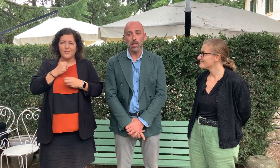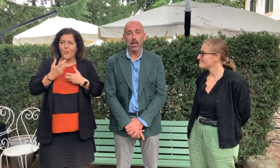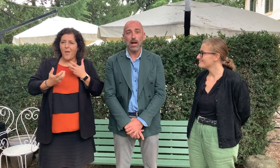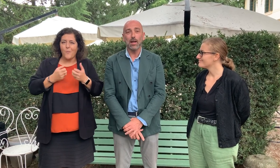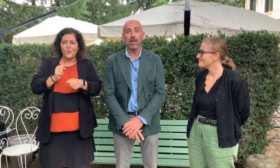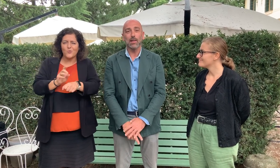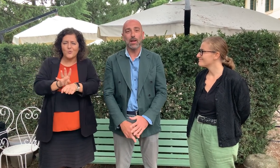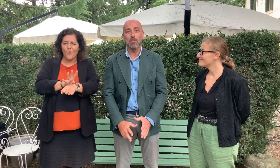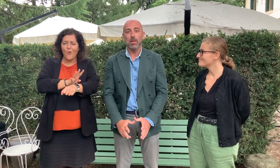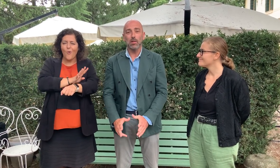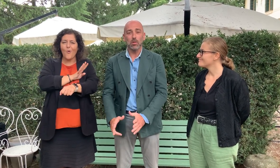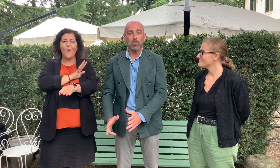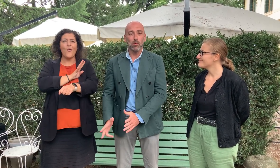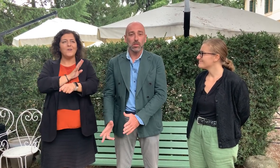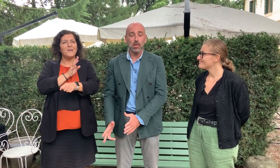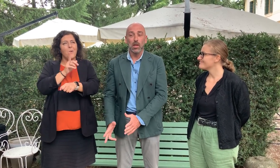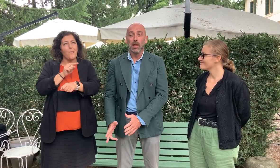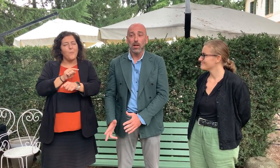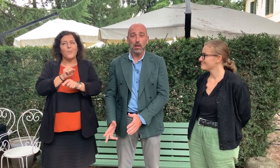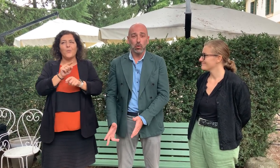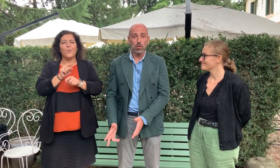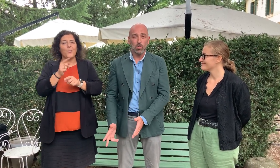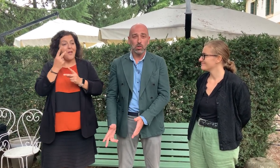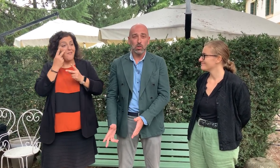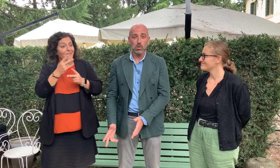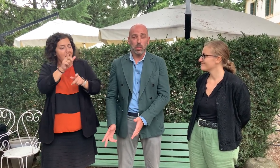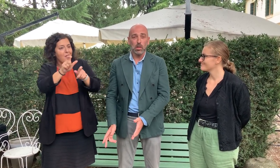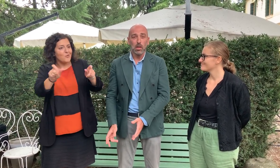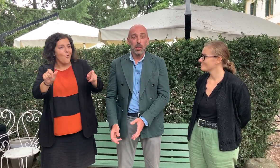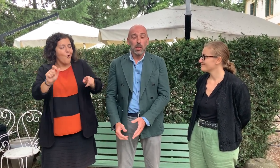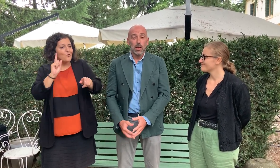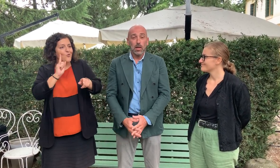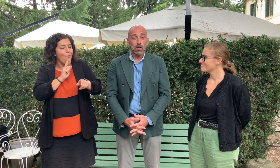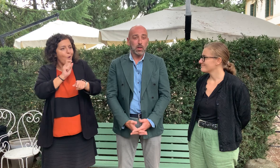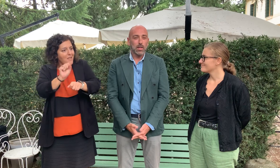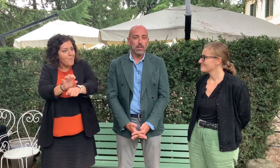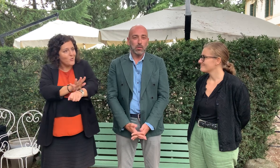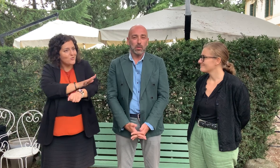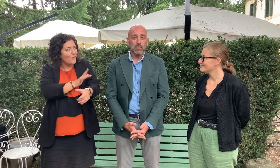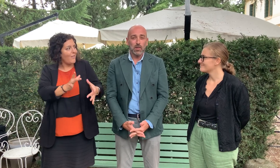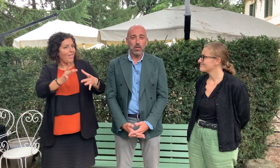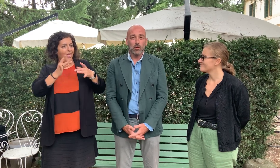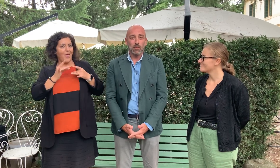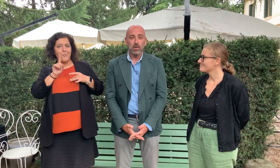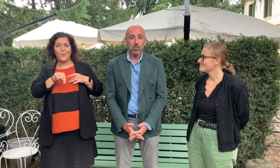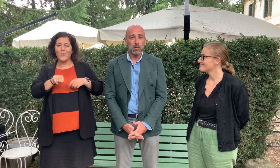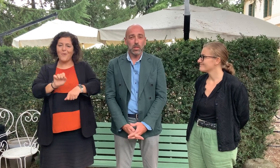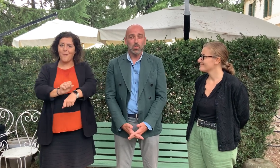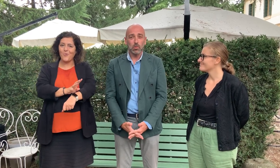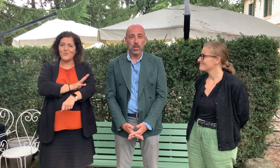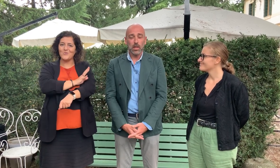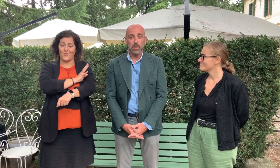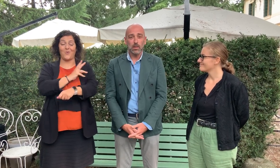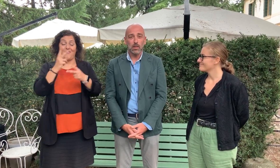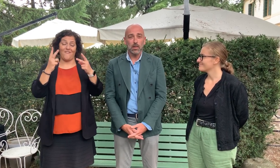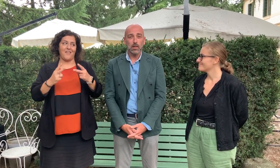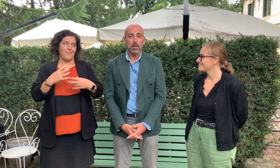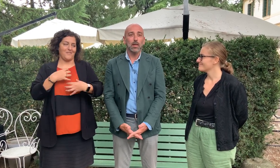anche tramite, diciamo così, le loro emozioni. E quindi è stato davvero, davvero un momento toccante, e